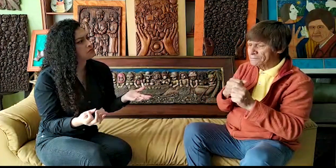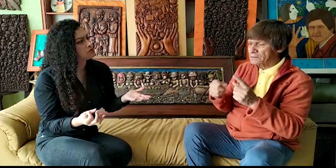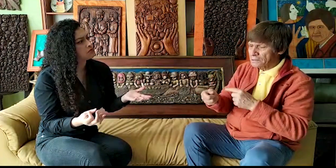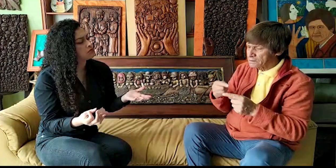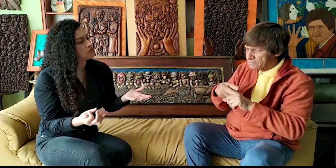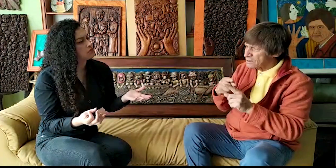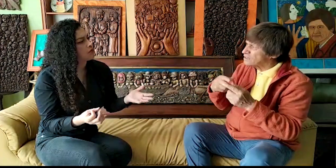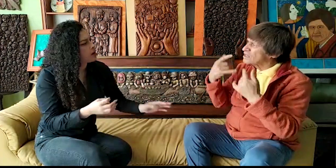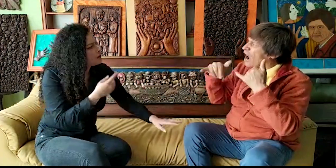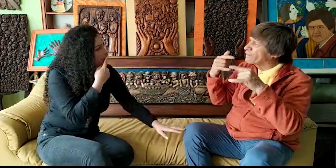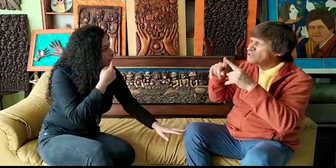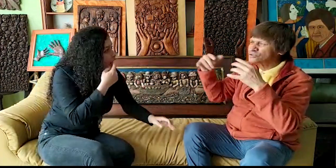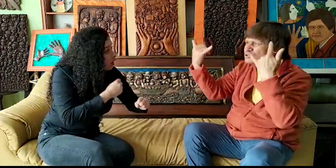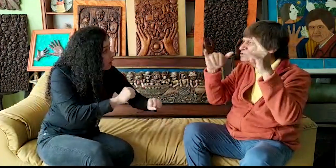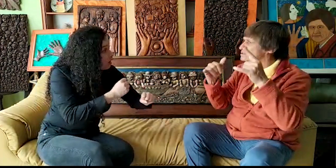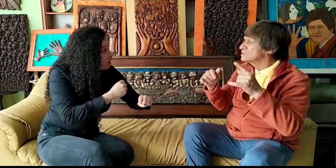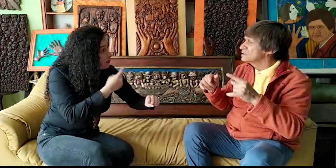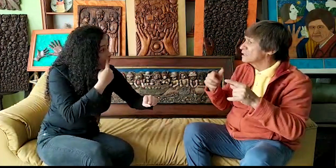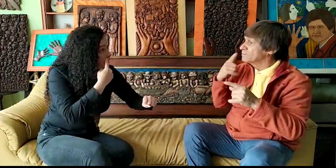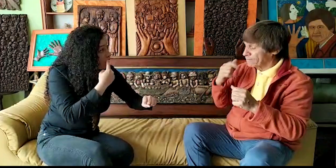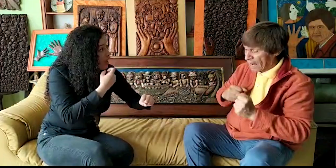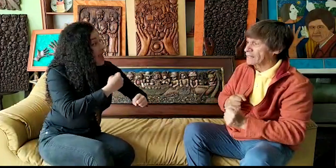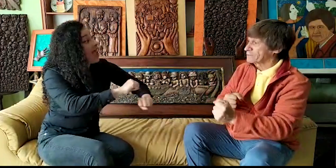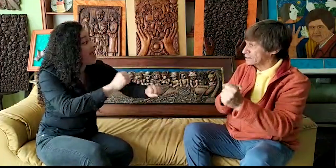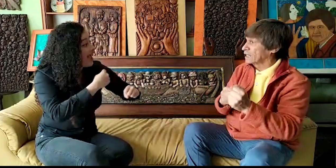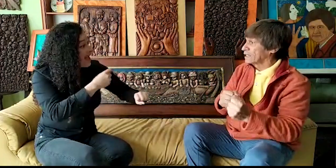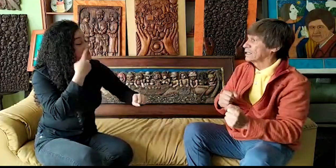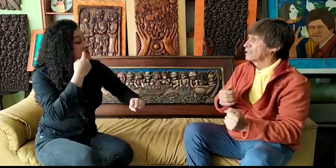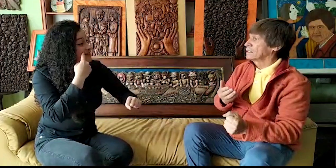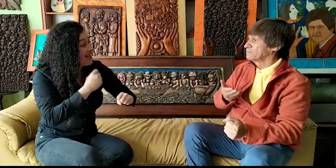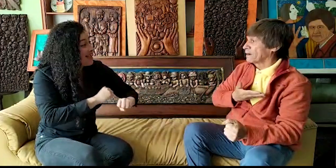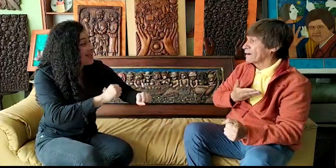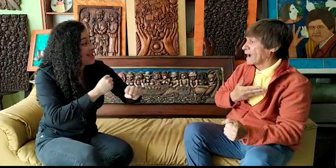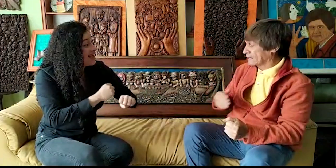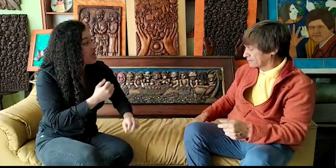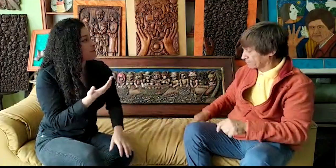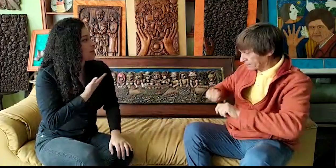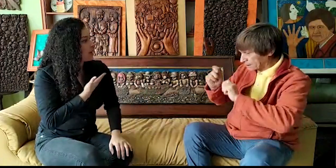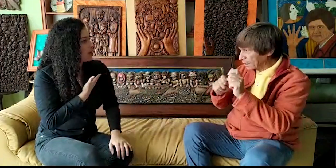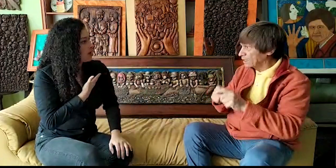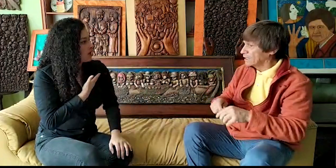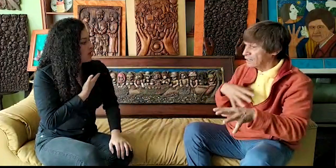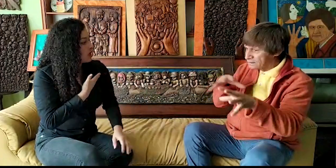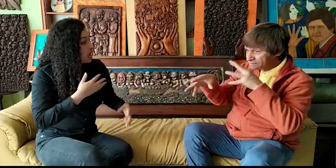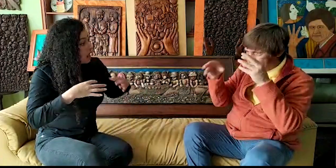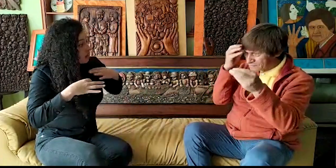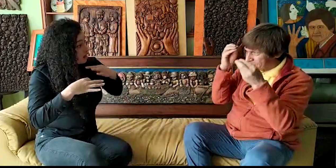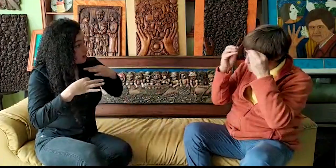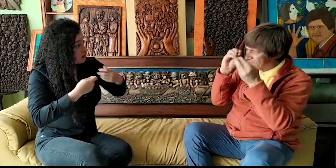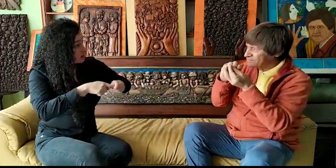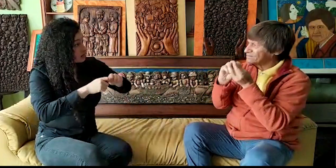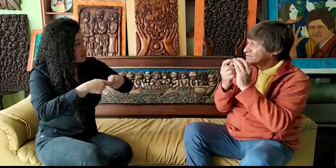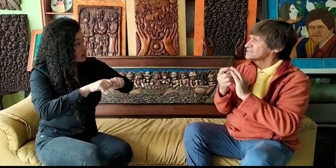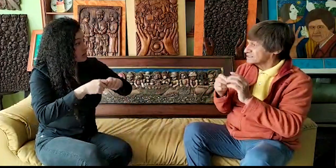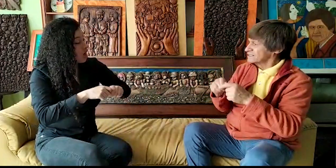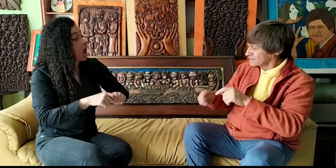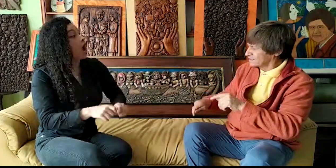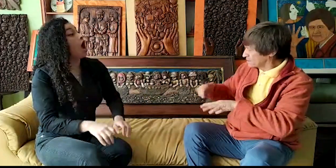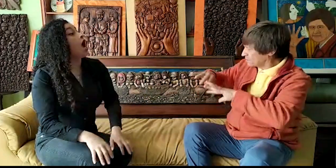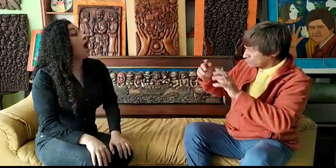estaba con los padres. Mi padre era carpintero. Entonces yo veía cómo él trabajaba